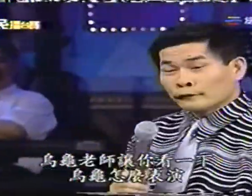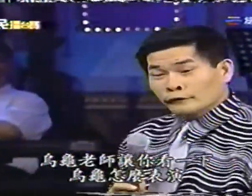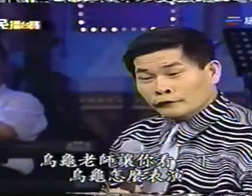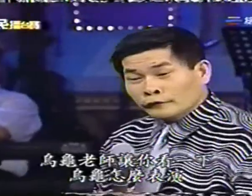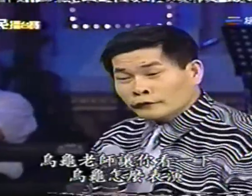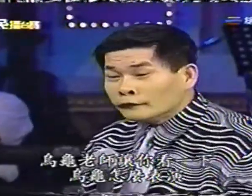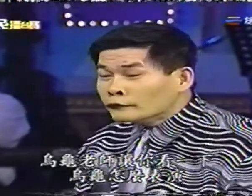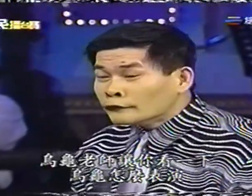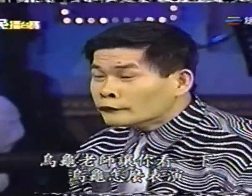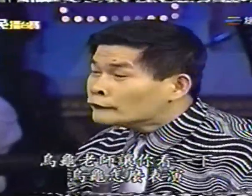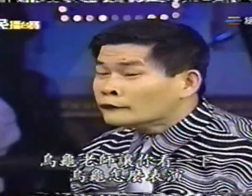老師讓你看一下烏龜怎麼表演